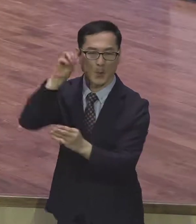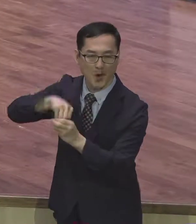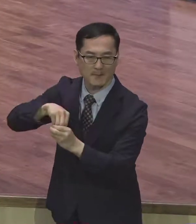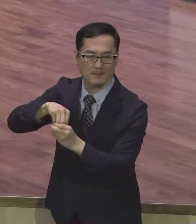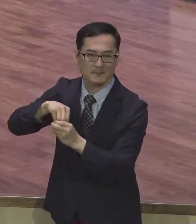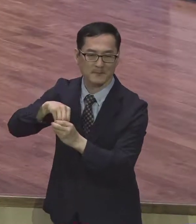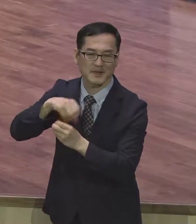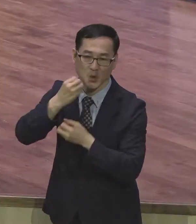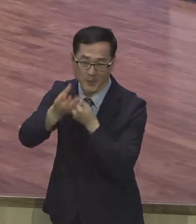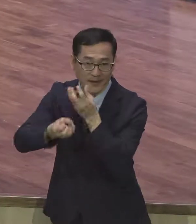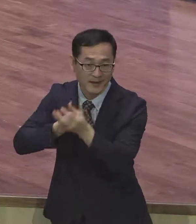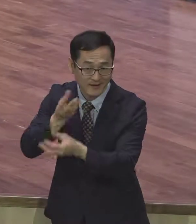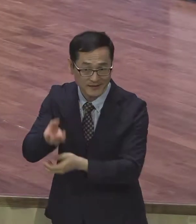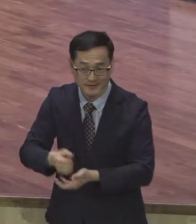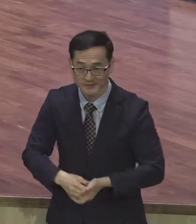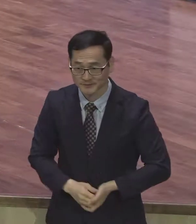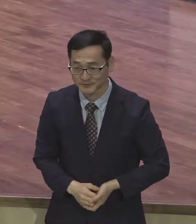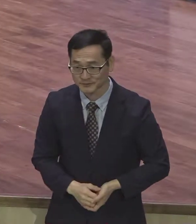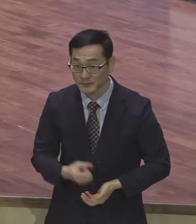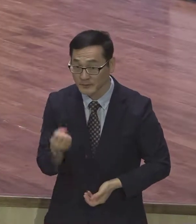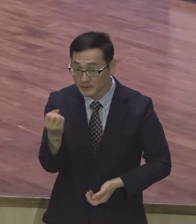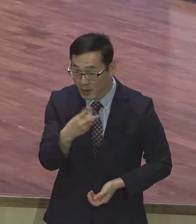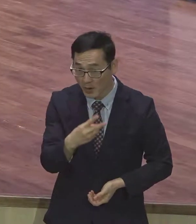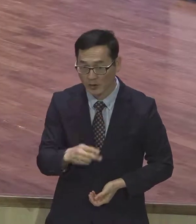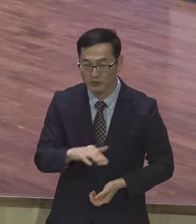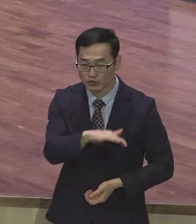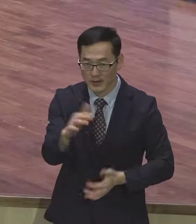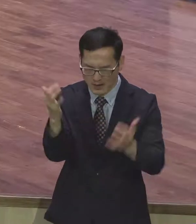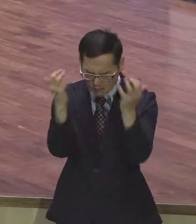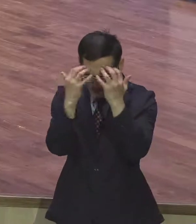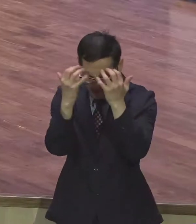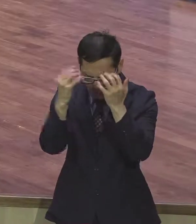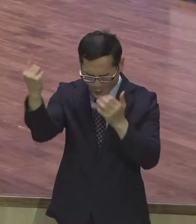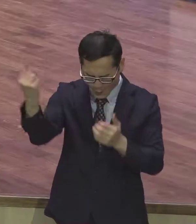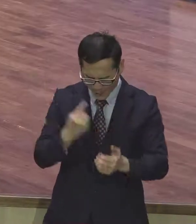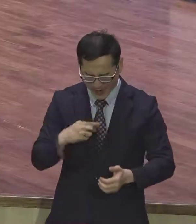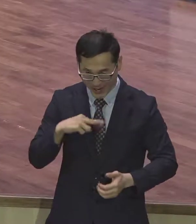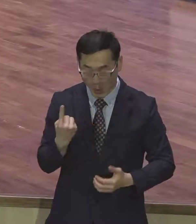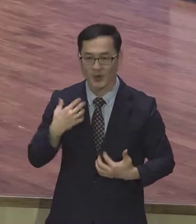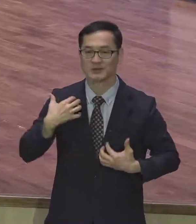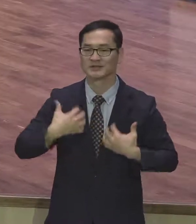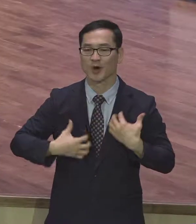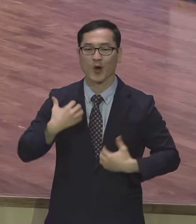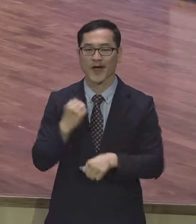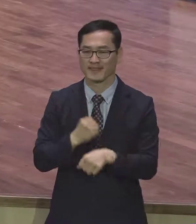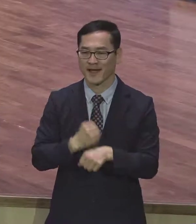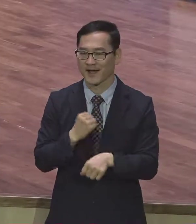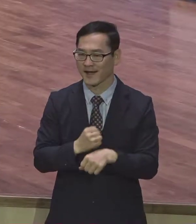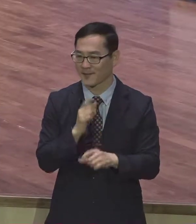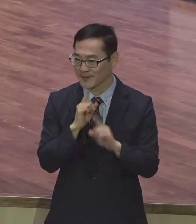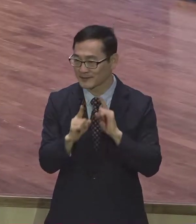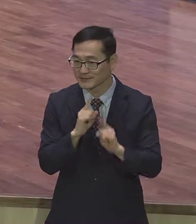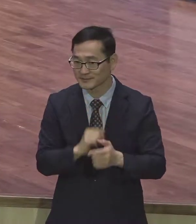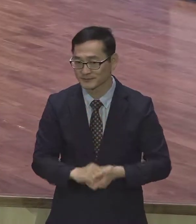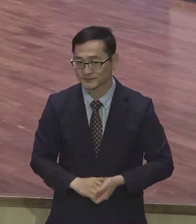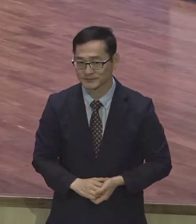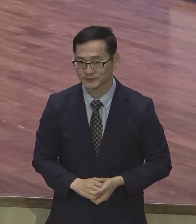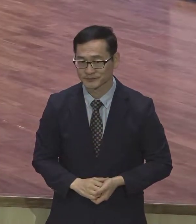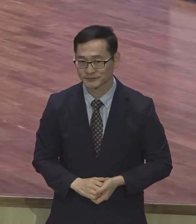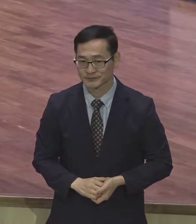즐거워한다 이어지는 3절에는 우리가 환란 중에도 즐거워 한다라고 강조하고 있어요. 좋아서 잘 돼가지고 하는